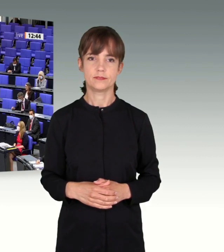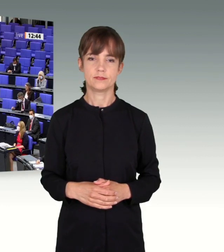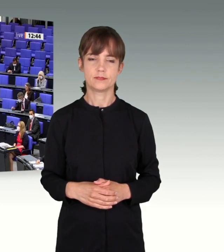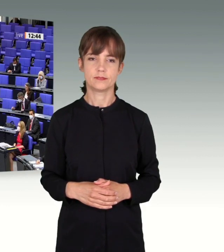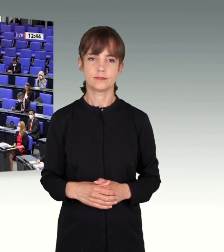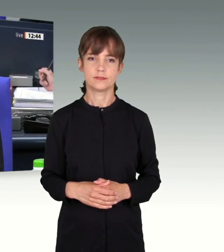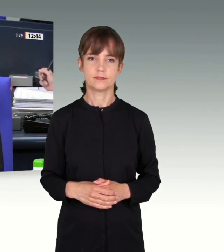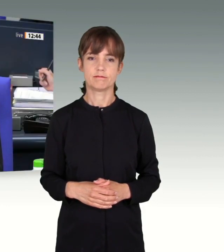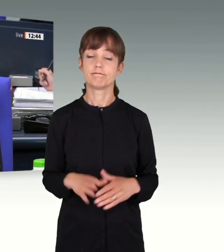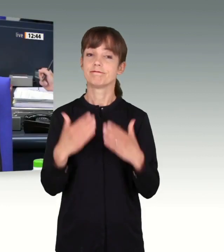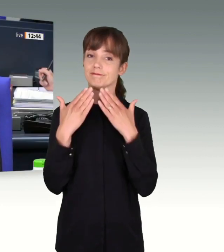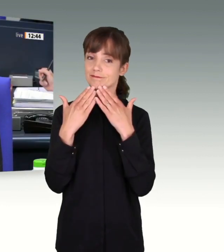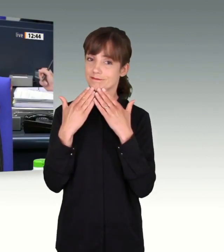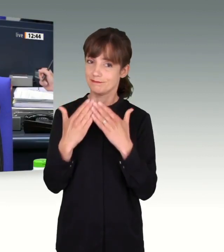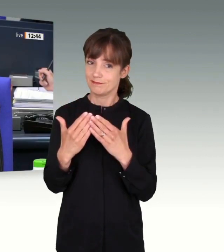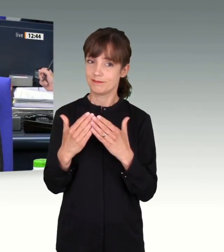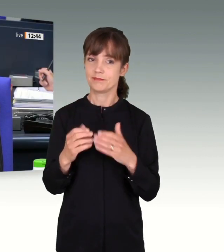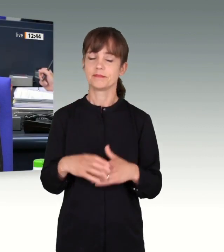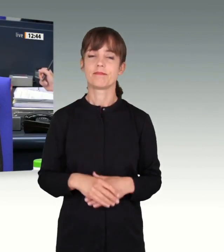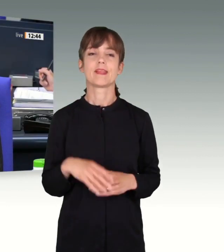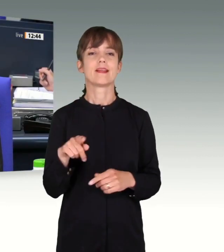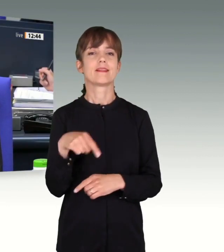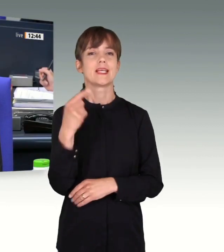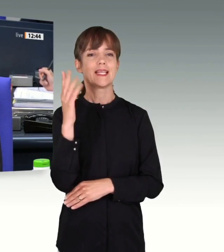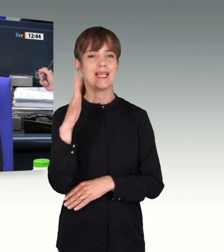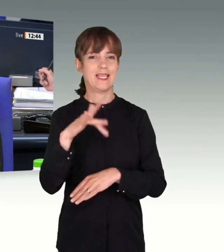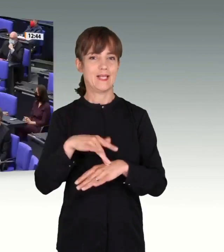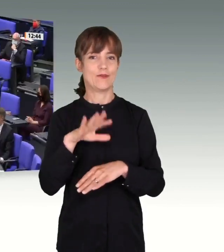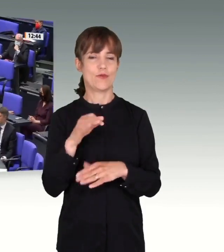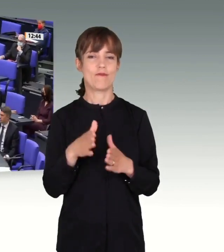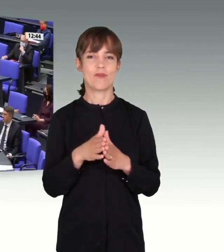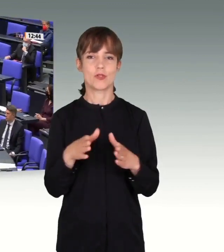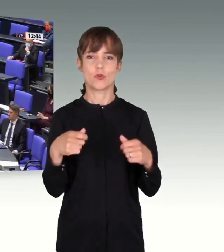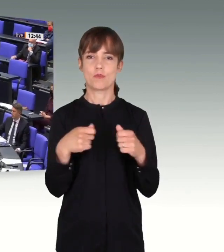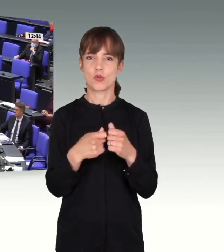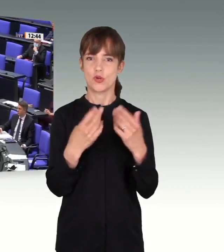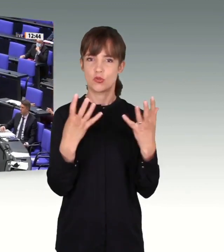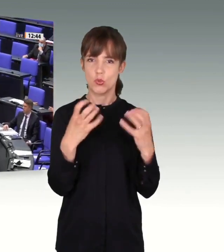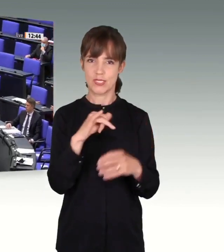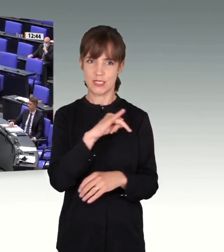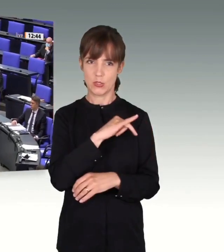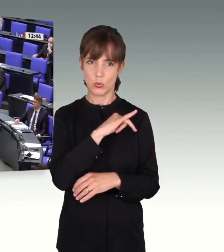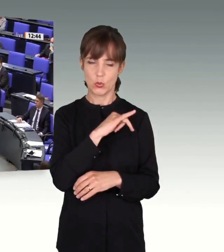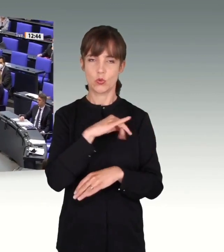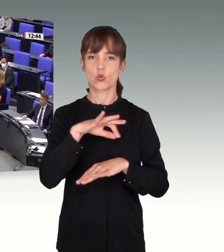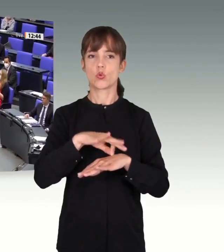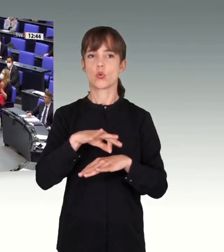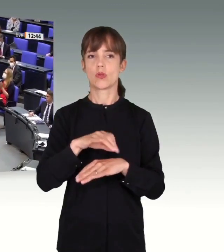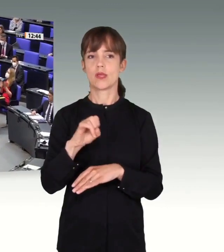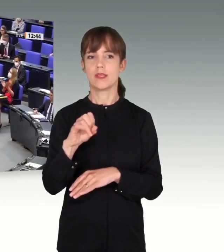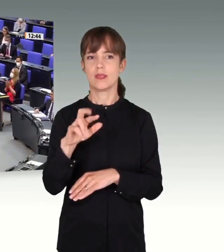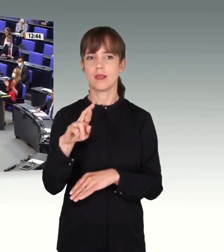Ich danke Ihnen. Nächste Rednerin für die Fraktion Bündnis 90 Die Grünen, Dr. Irene